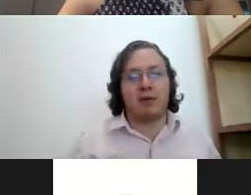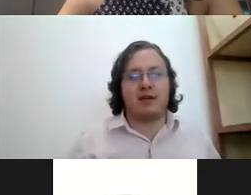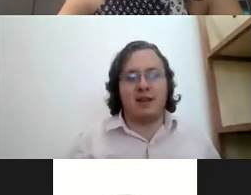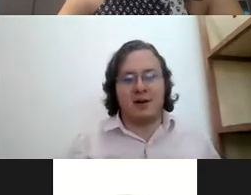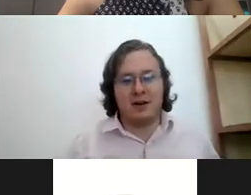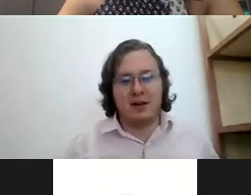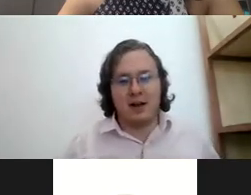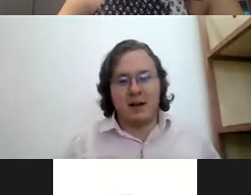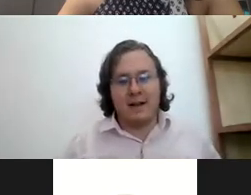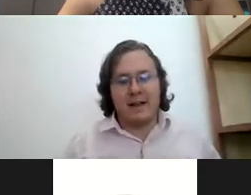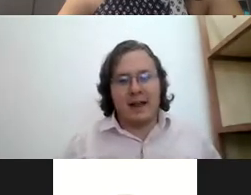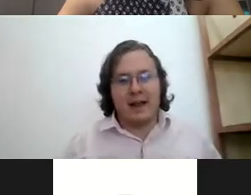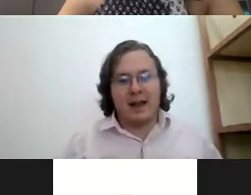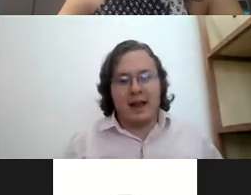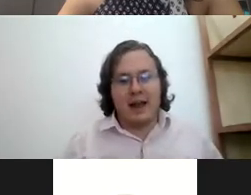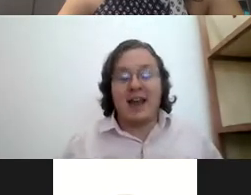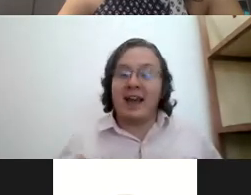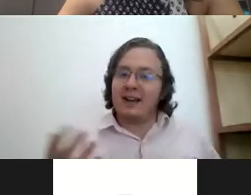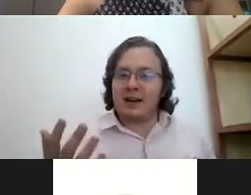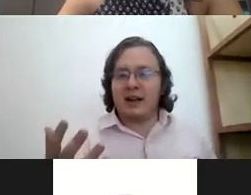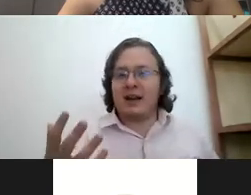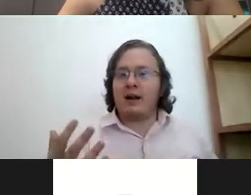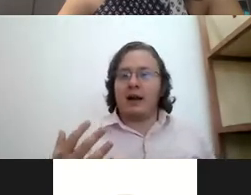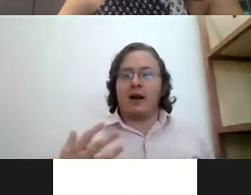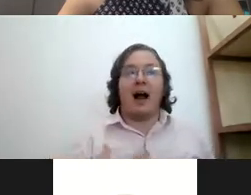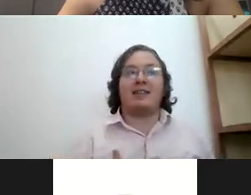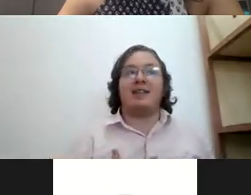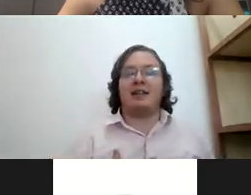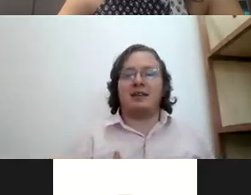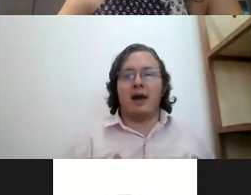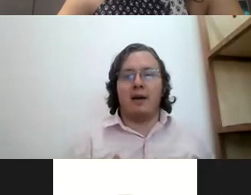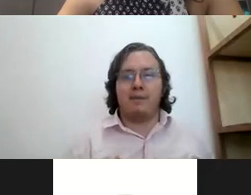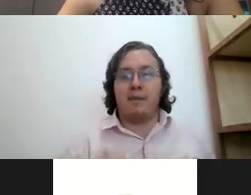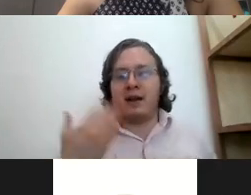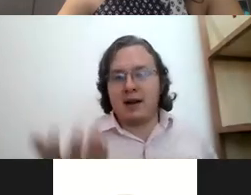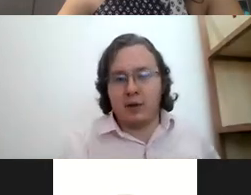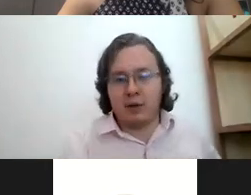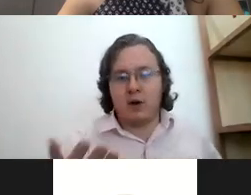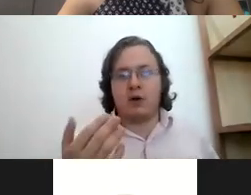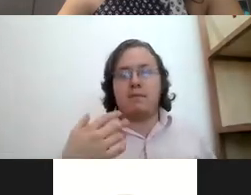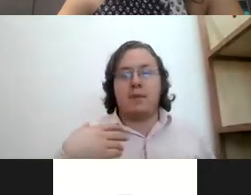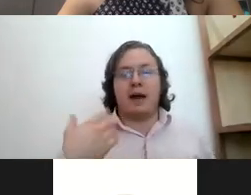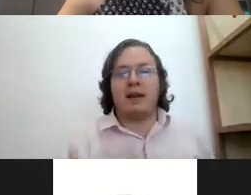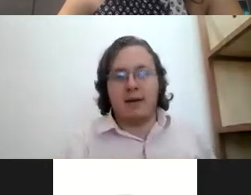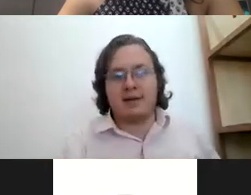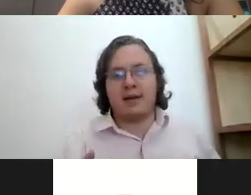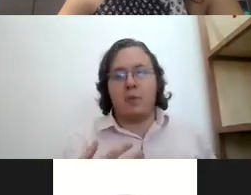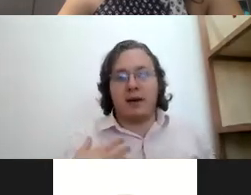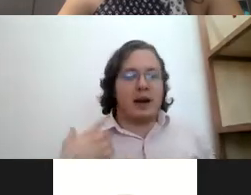por el estilo y hay gente que tiene accidentes que pierden la audición pierden la vista o pierden el